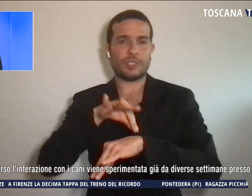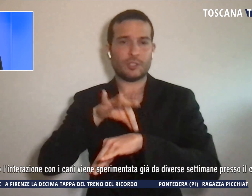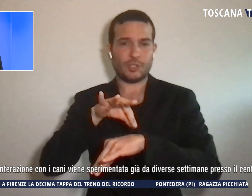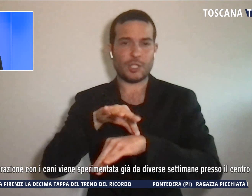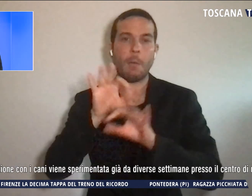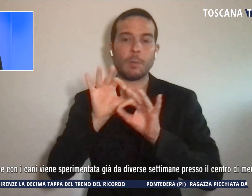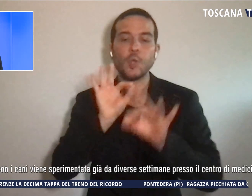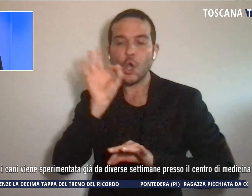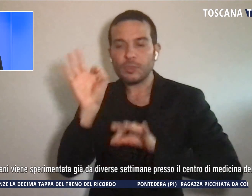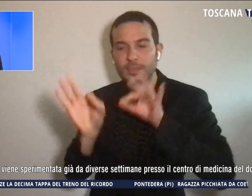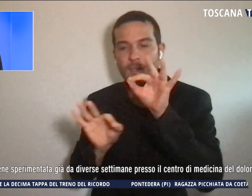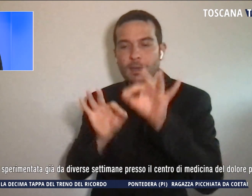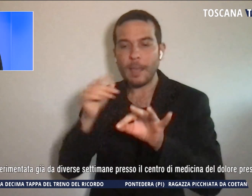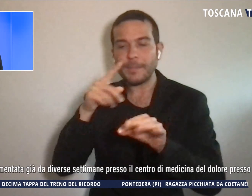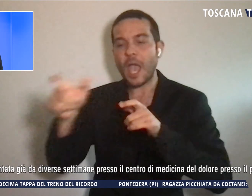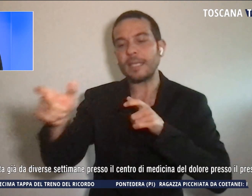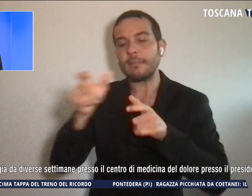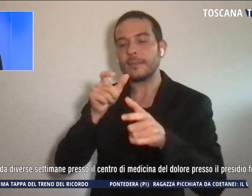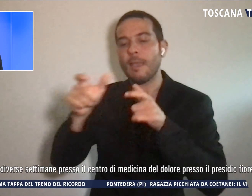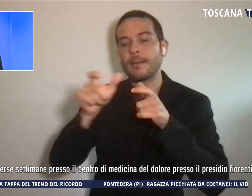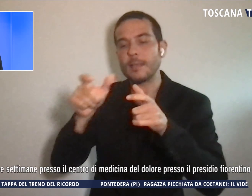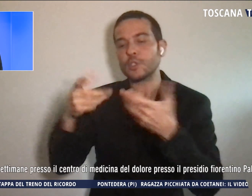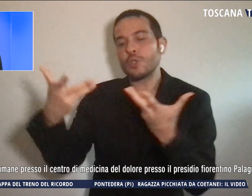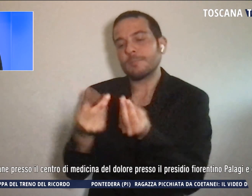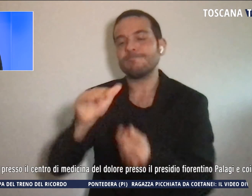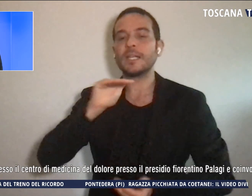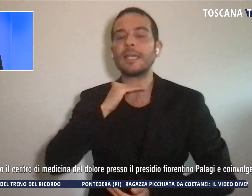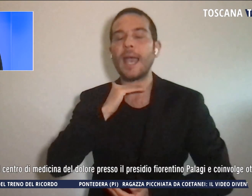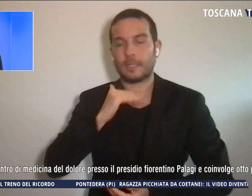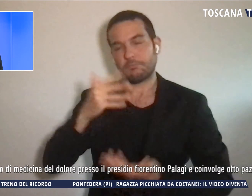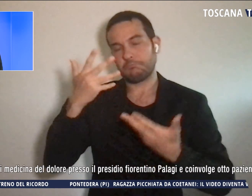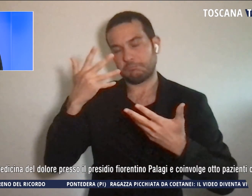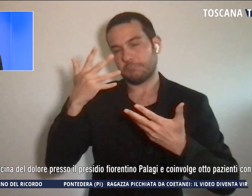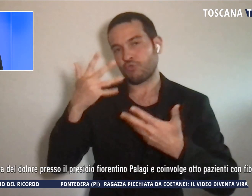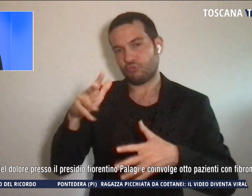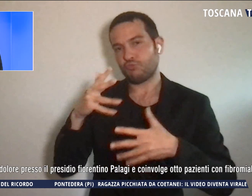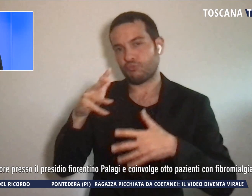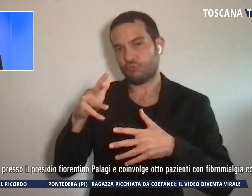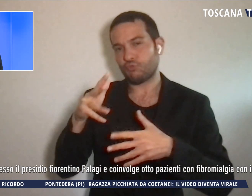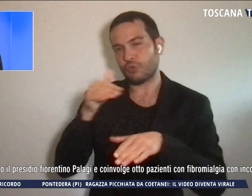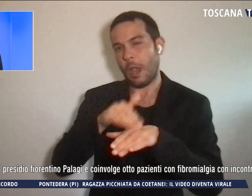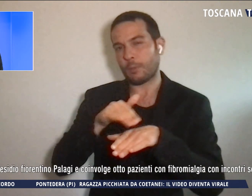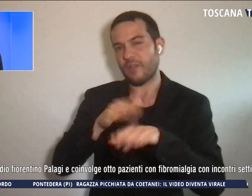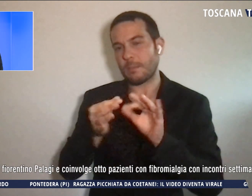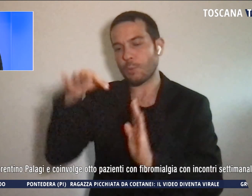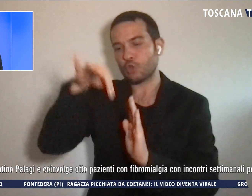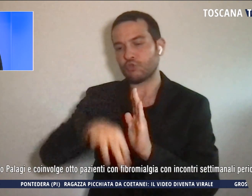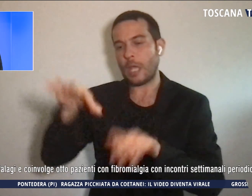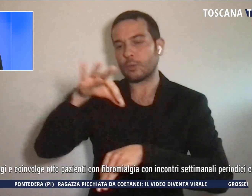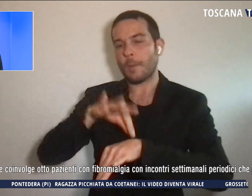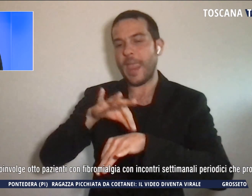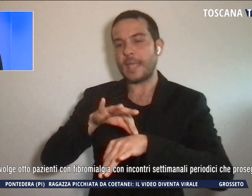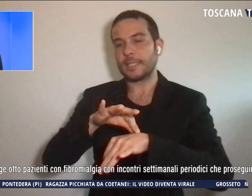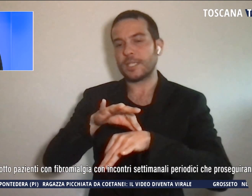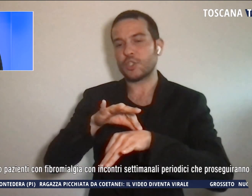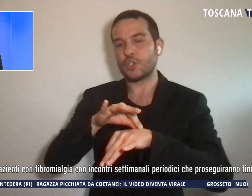con i cani viene sperimentata già da diverse settimane presso il Centro di Medicina del Dolore al